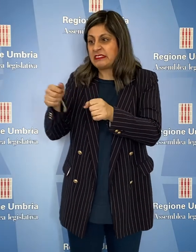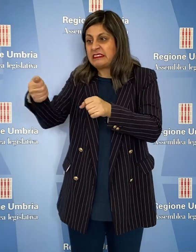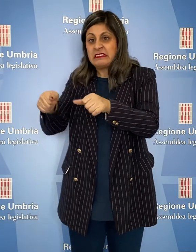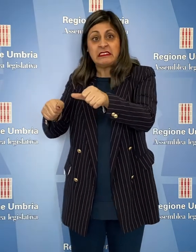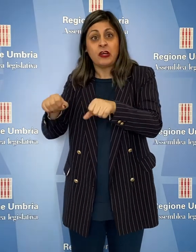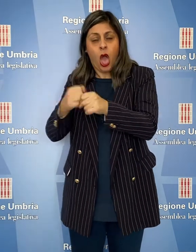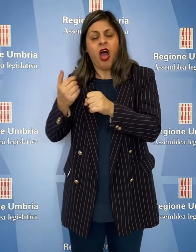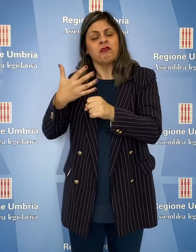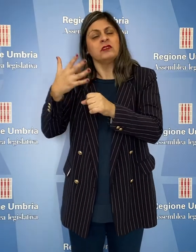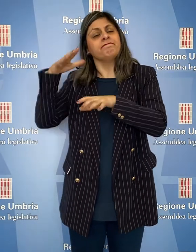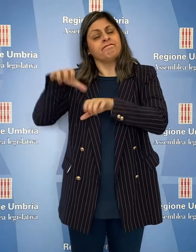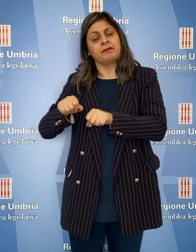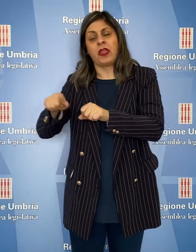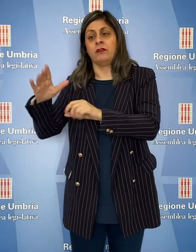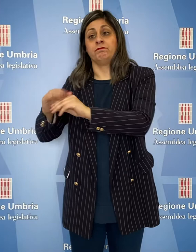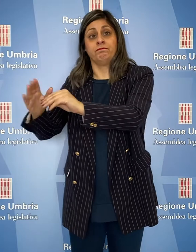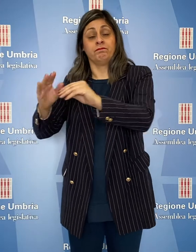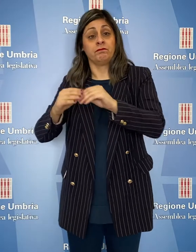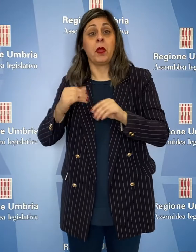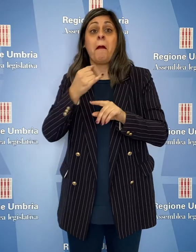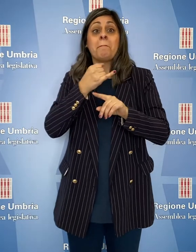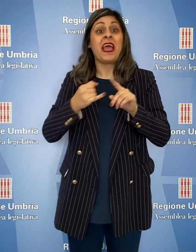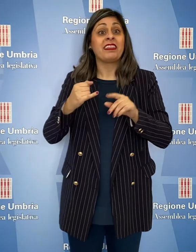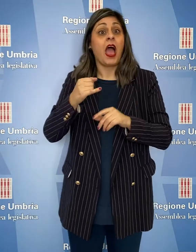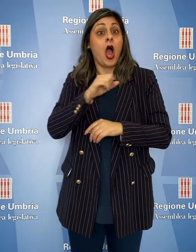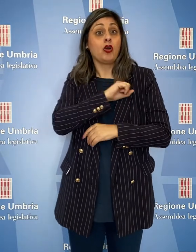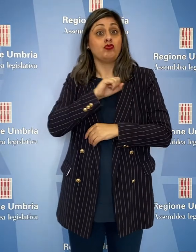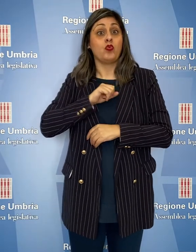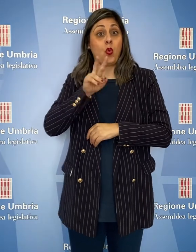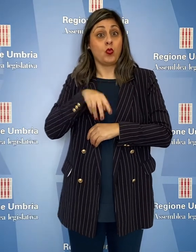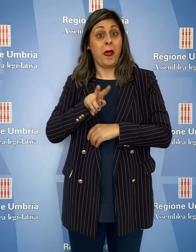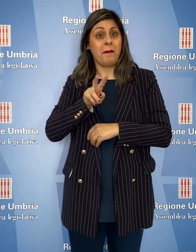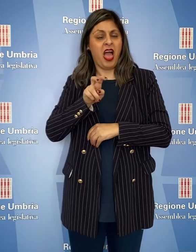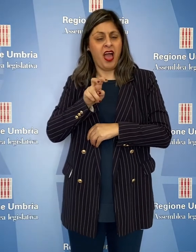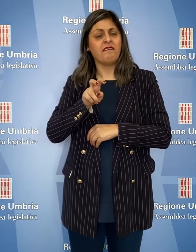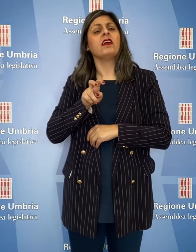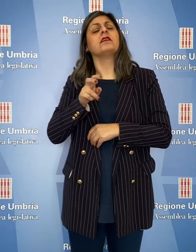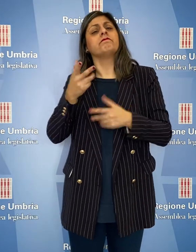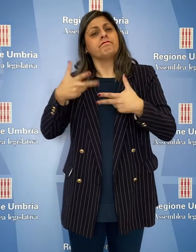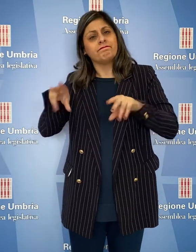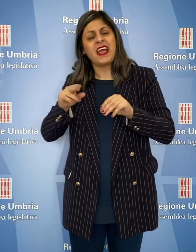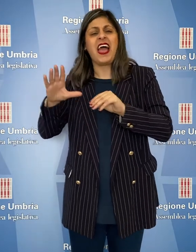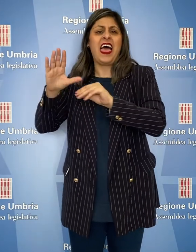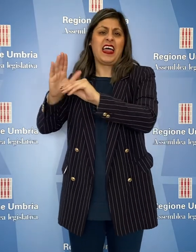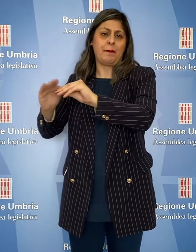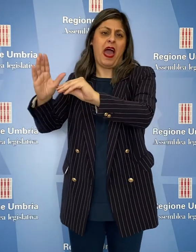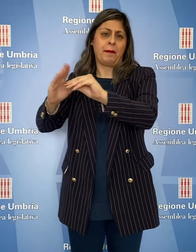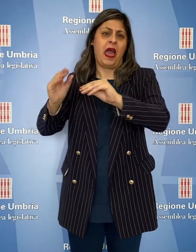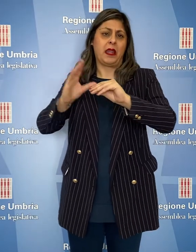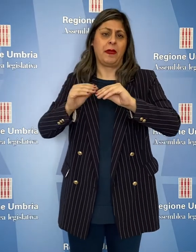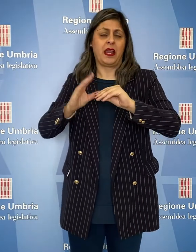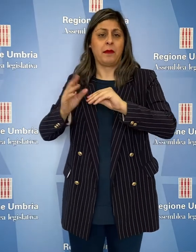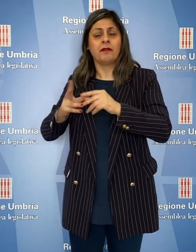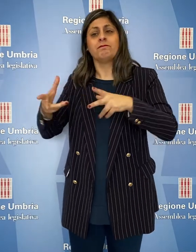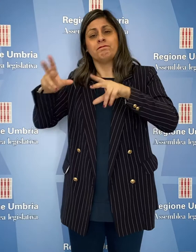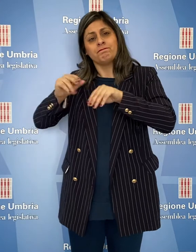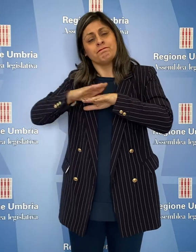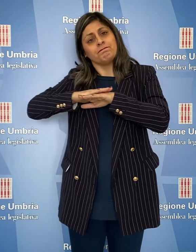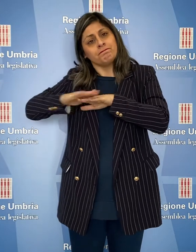maggiormente fessurati. A metà giugno 2020 sono ripresi i lavori per le riparazioni e per il